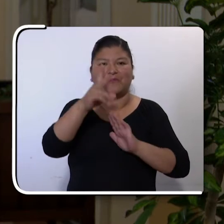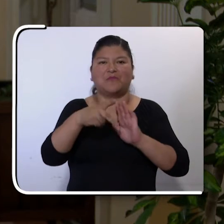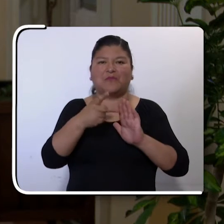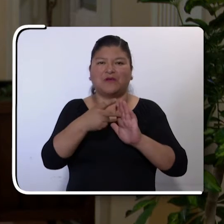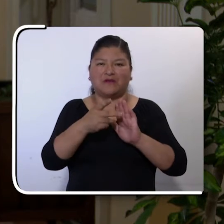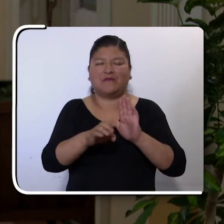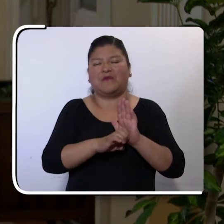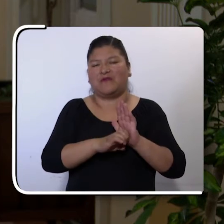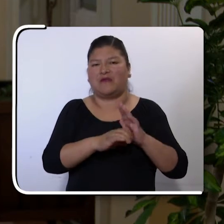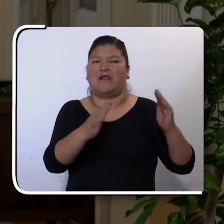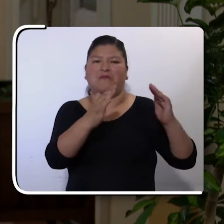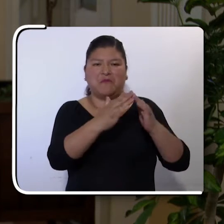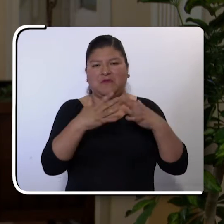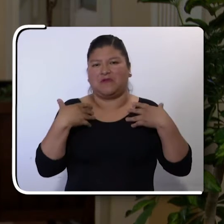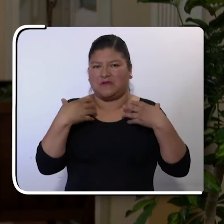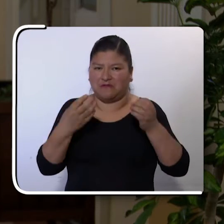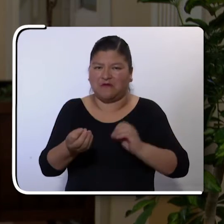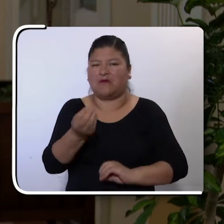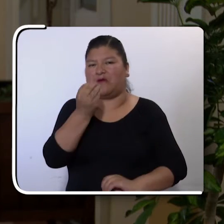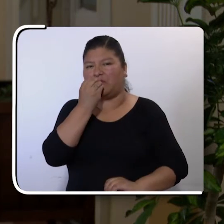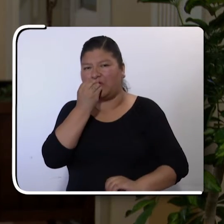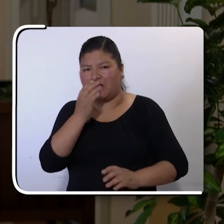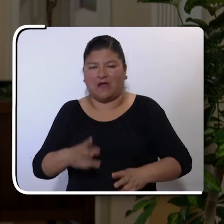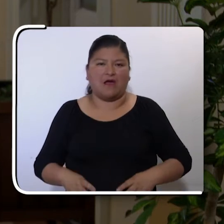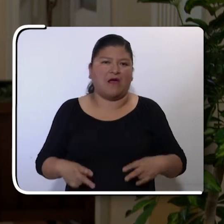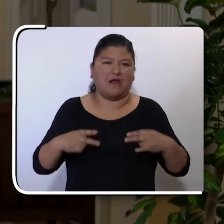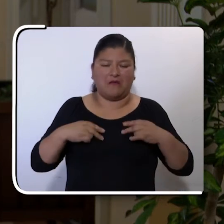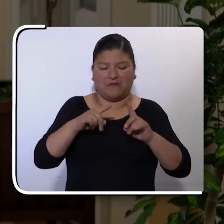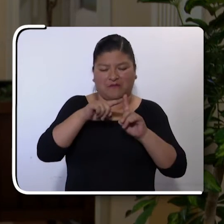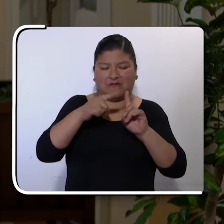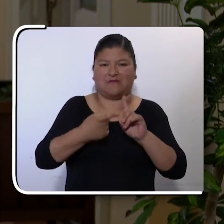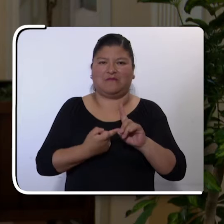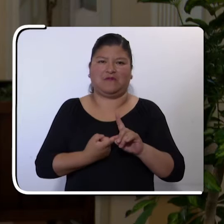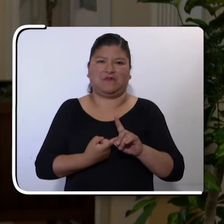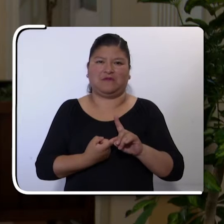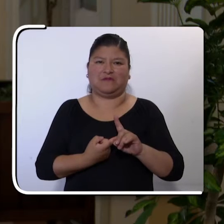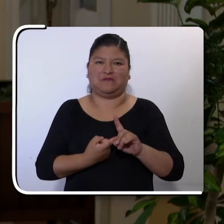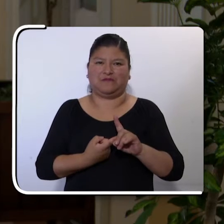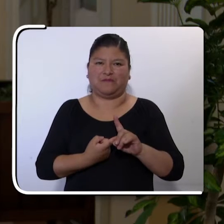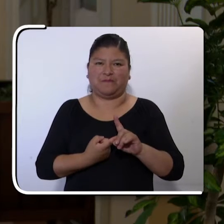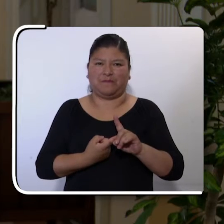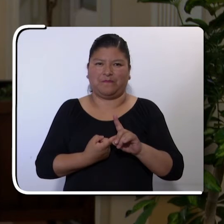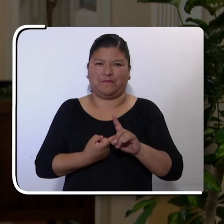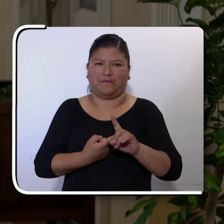Política del Estado. El derecho a la vivienda, a la salud, a la alimentación y a la vida desde la gestación.